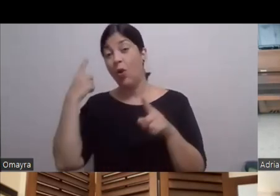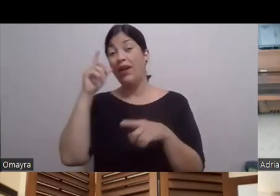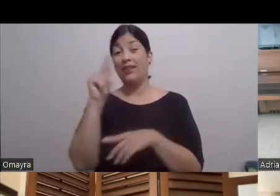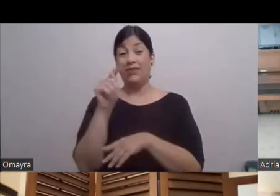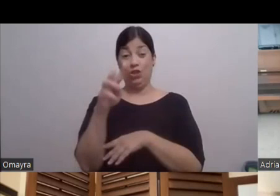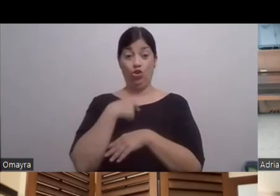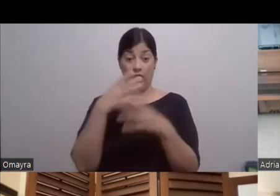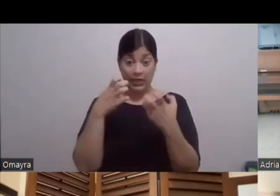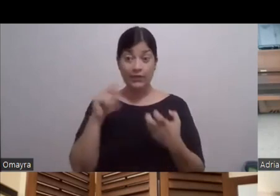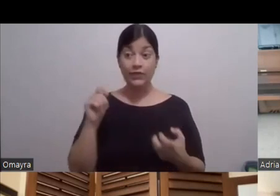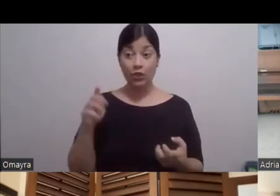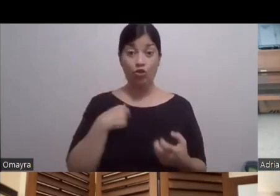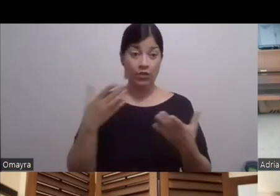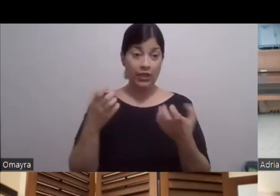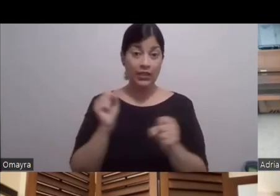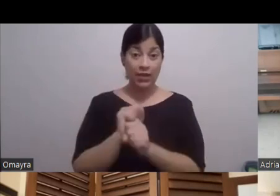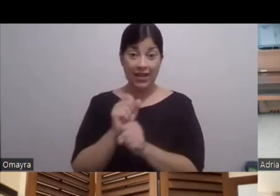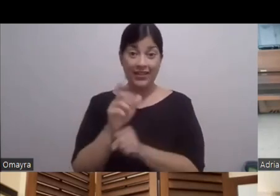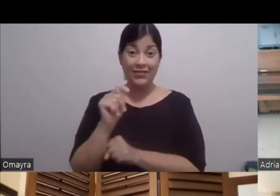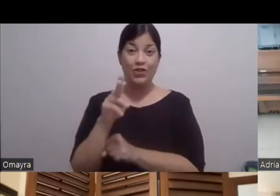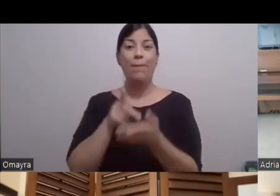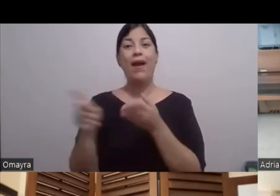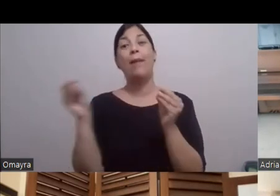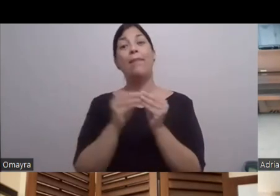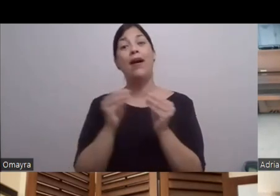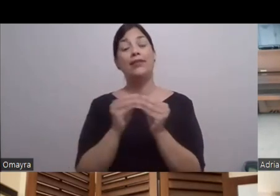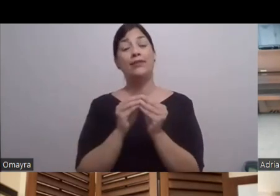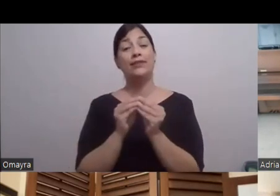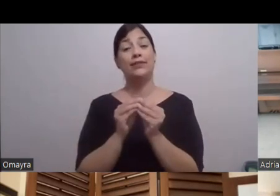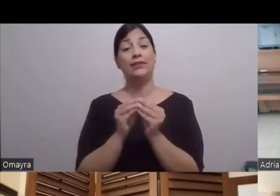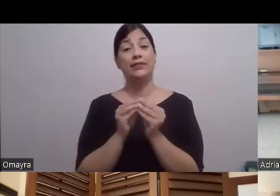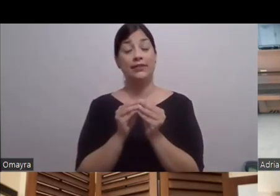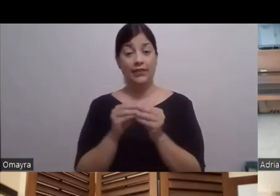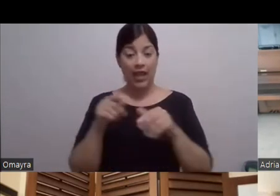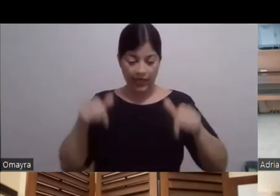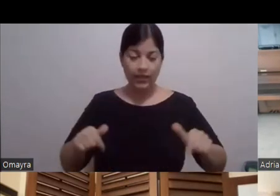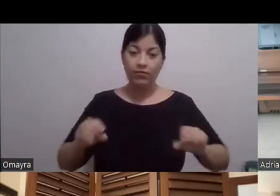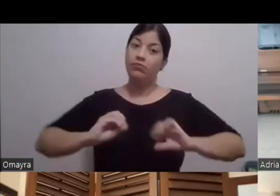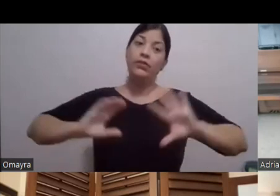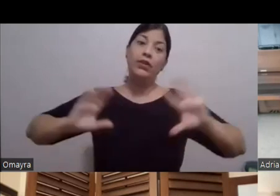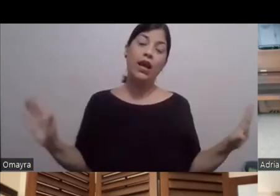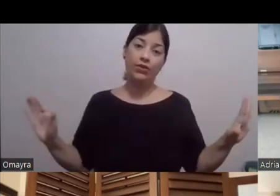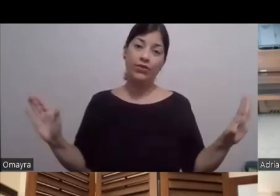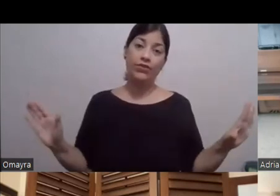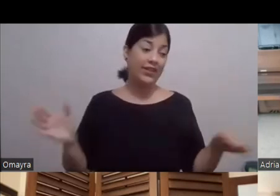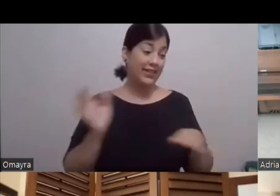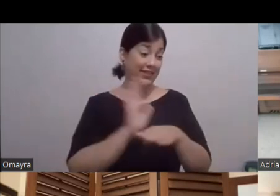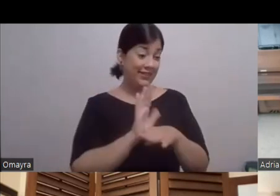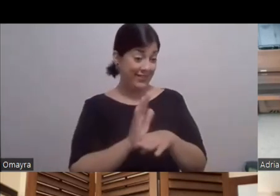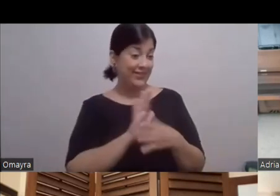trabajar Porque la televisión Pan es más Aquí En Arroz y Habichuela Está chévere el cine Y a mí me encanta Y todo el